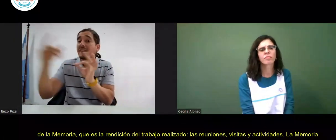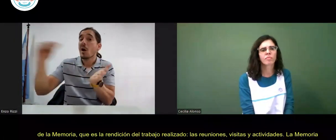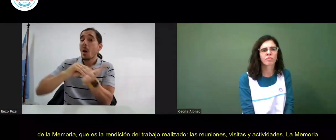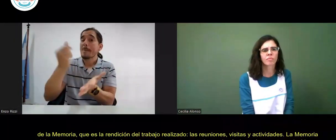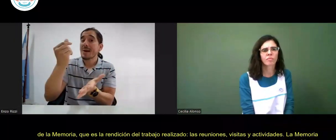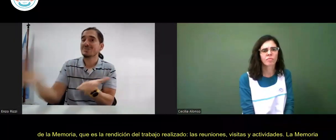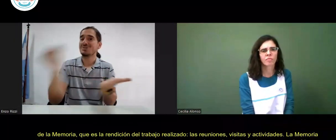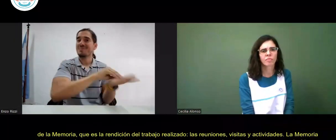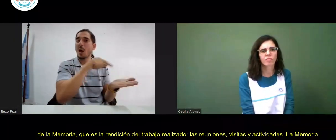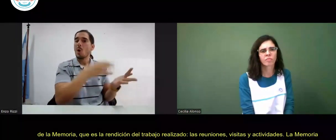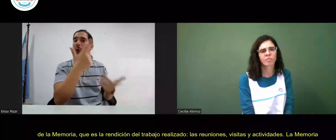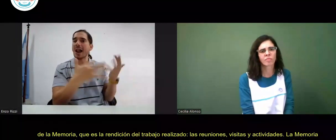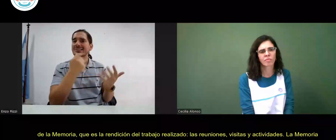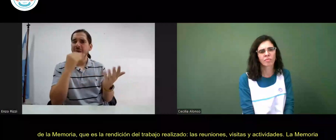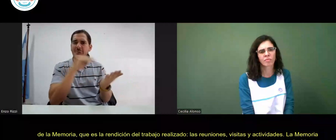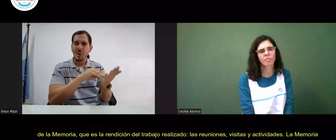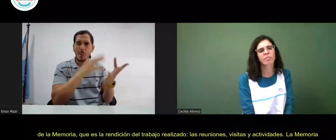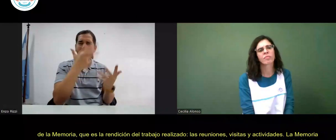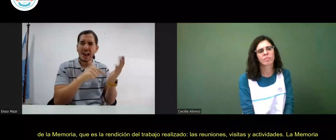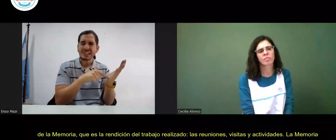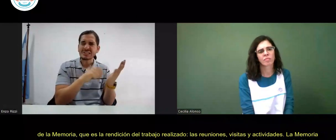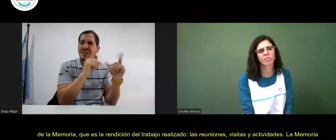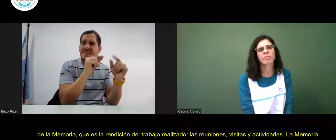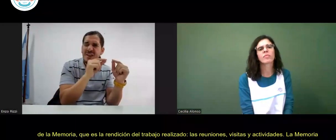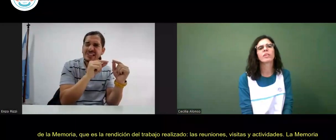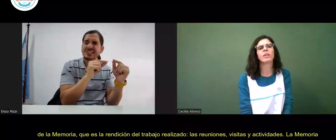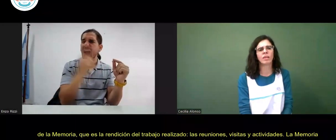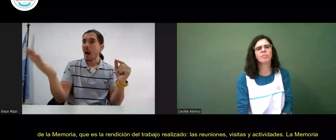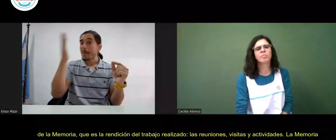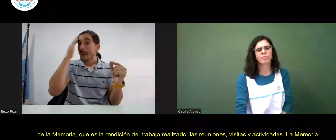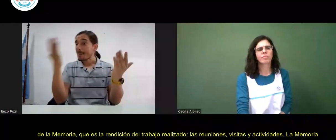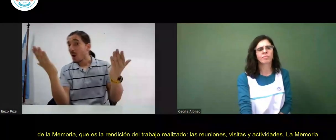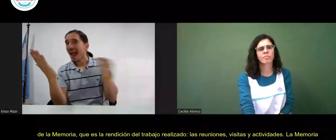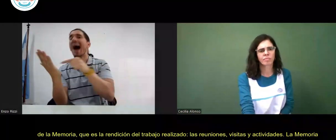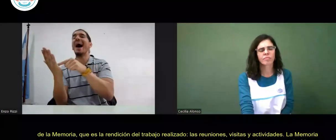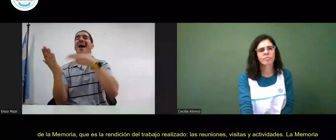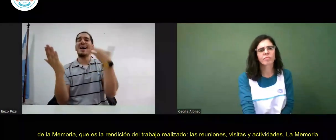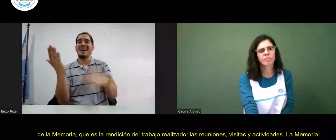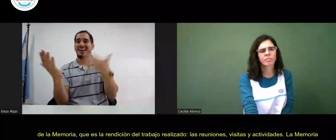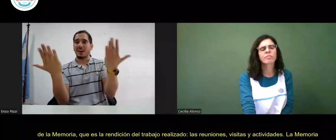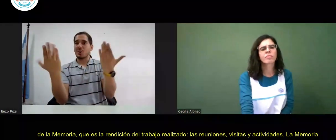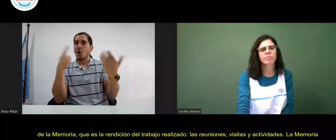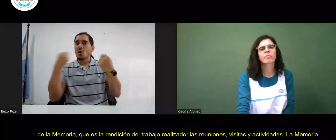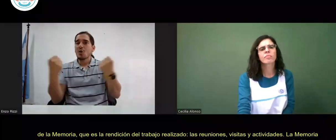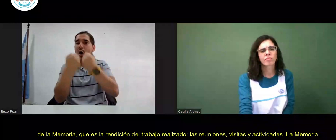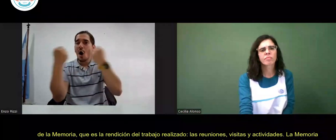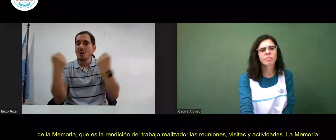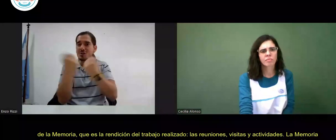detallado en el presupuesto se controla que las fechas y los montos coincidan